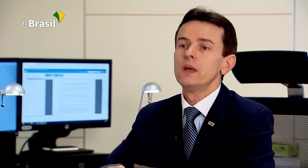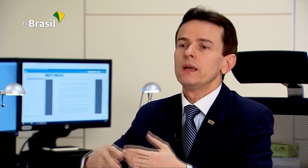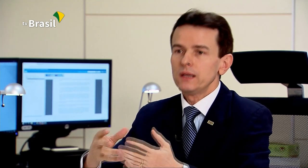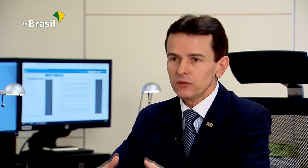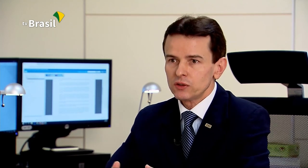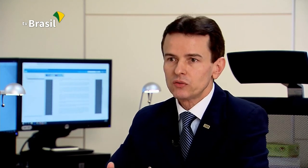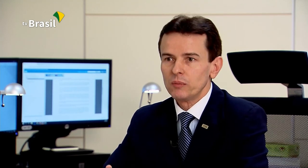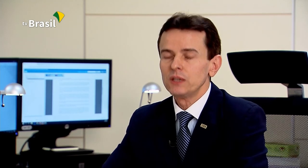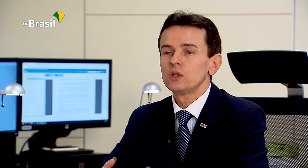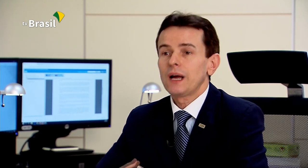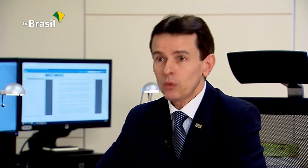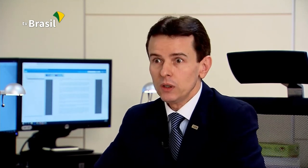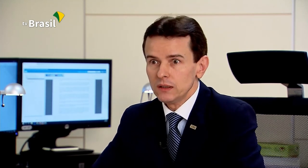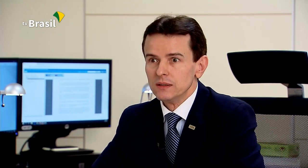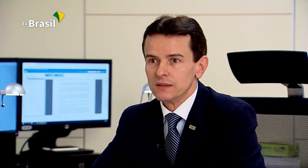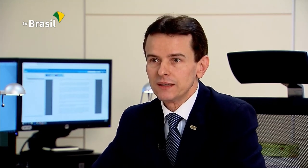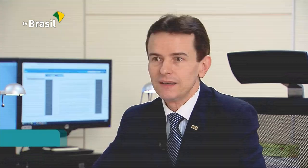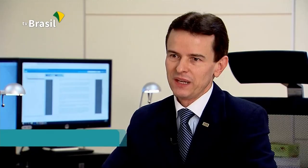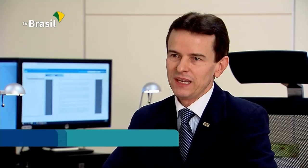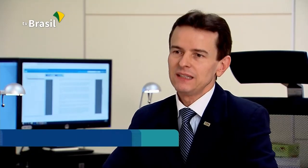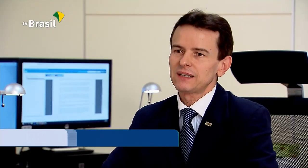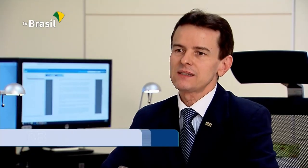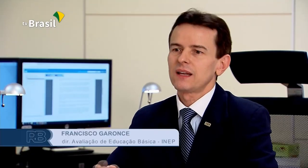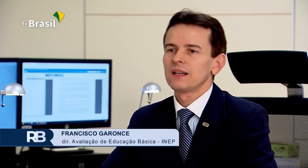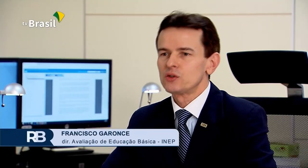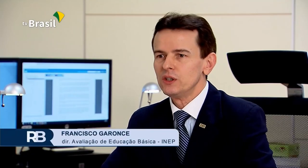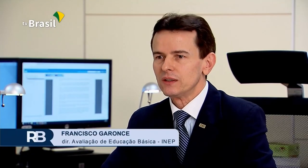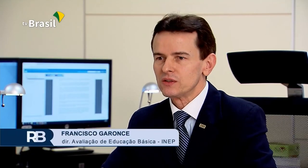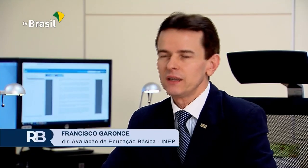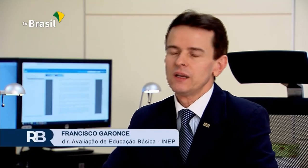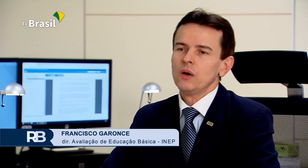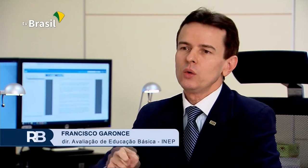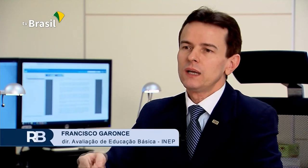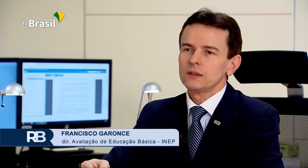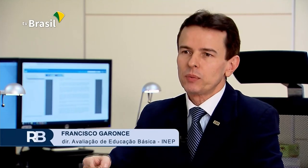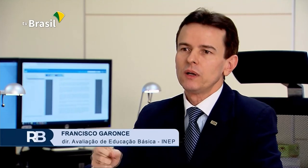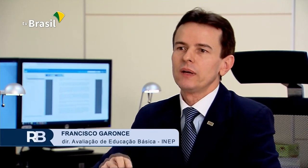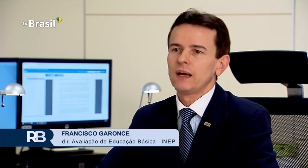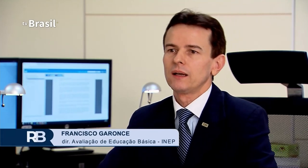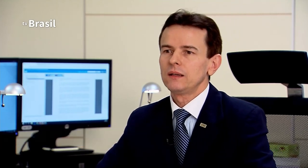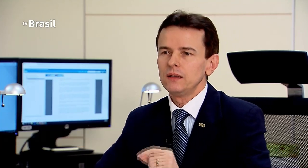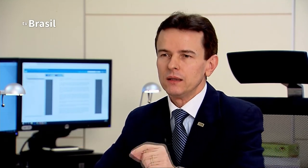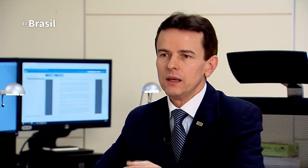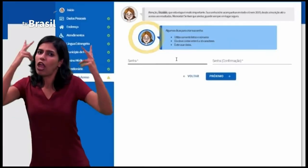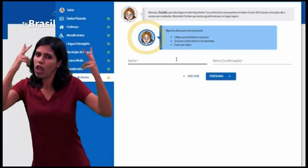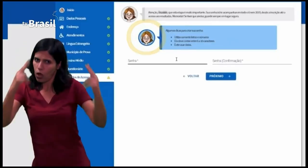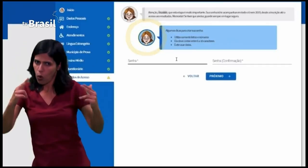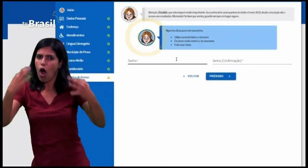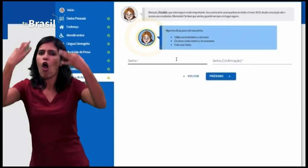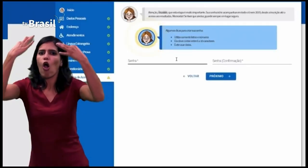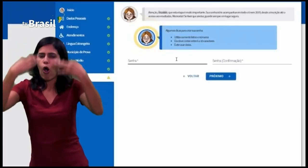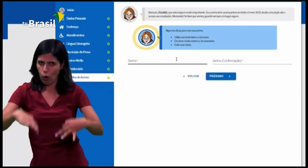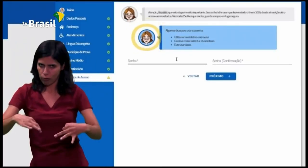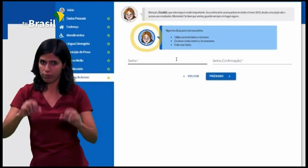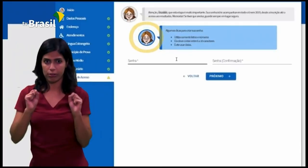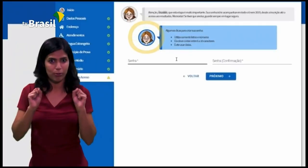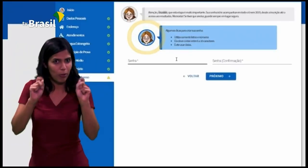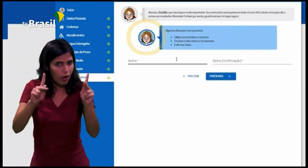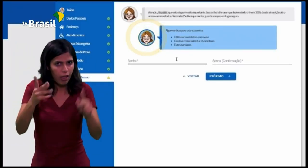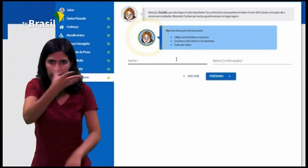efetivamente acolhidas, né? Ele traz aquelas dicas, né? Cuidado para não errar aqui. Anote a sua senha. Você tem